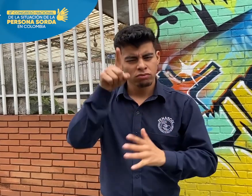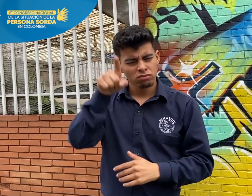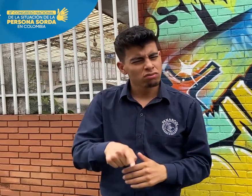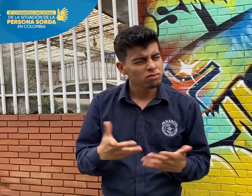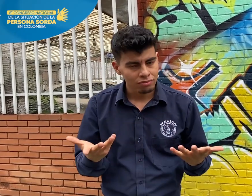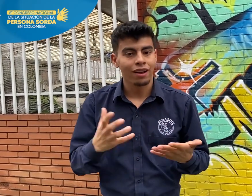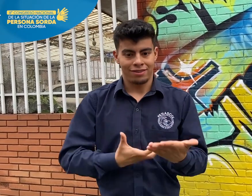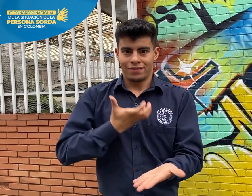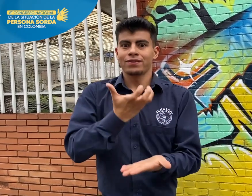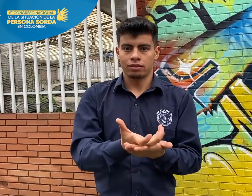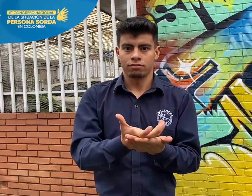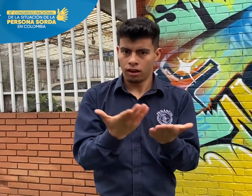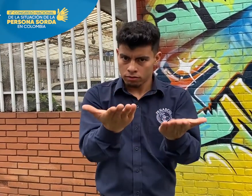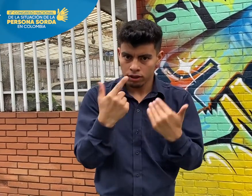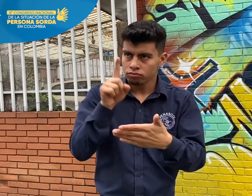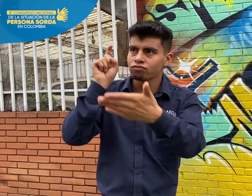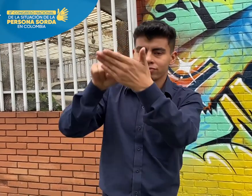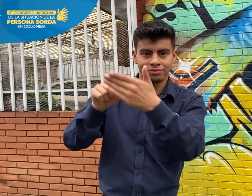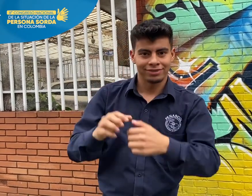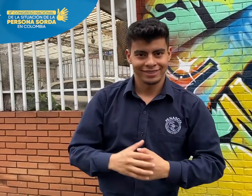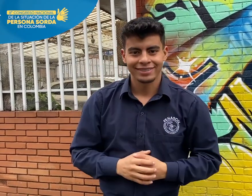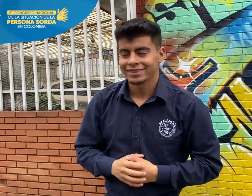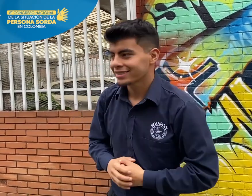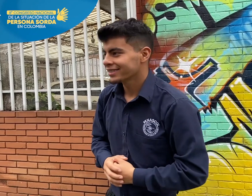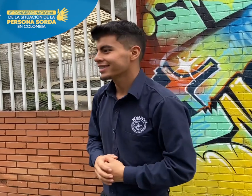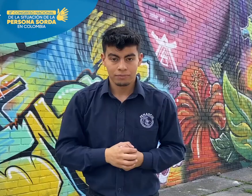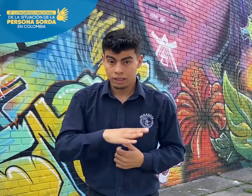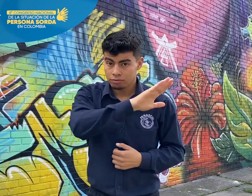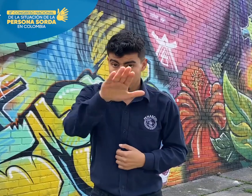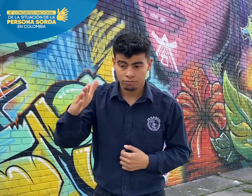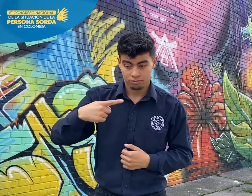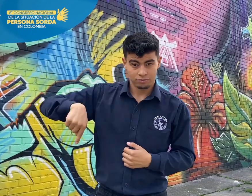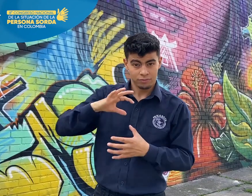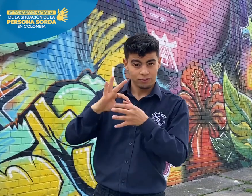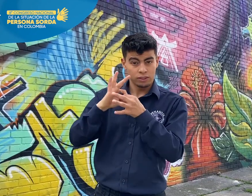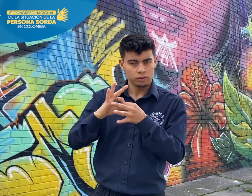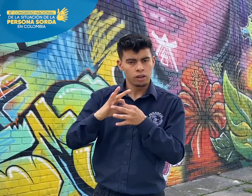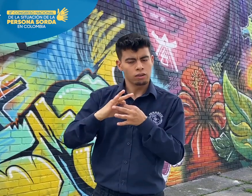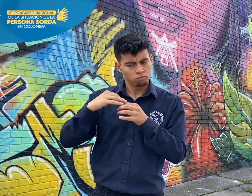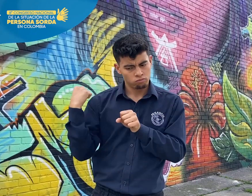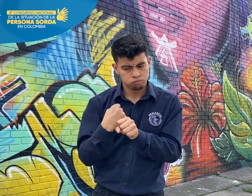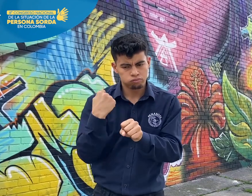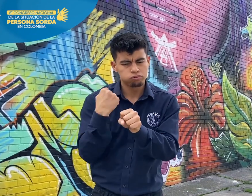está en la descripción de esta publicación te enviará a los videos interpretados del manifiesto. Puedes ingresar desde allí.